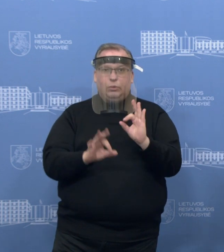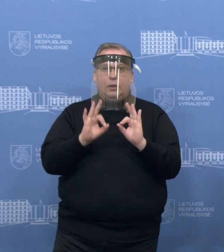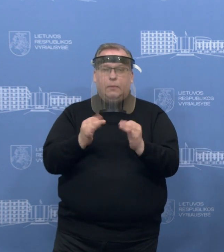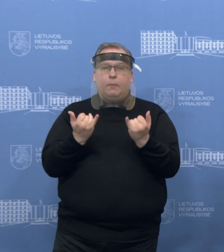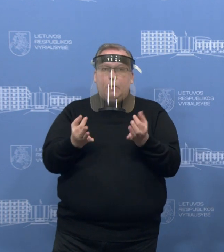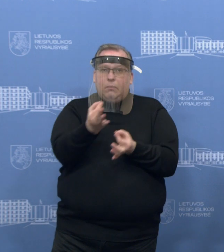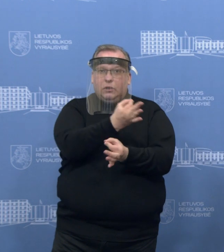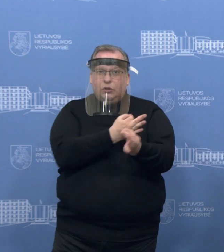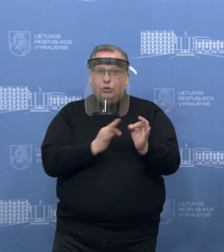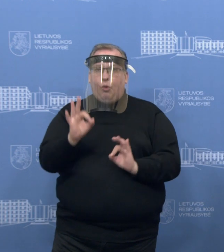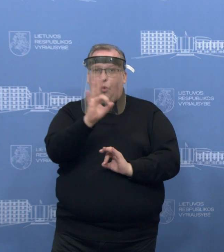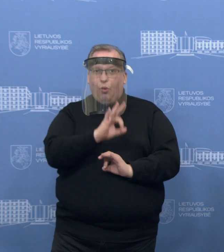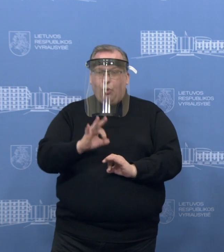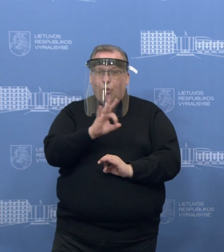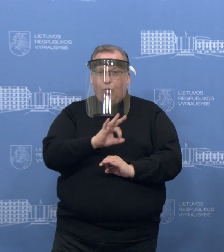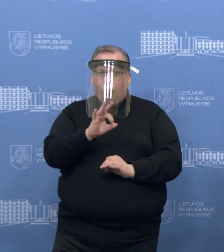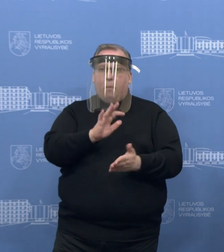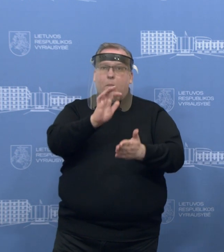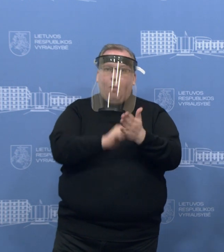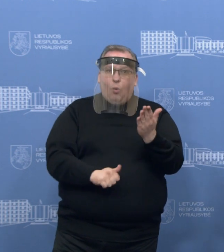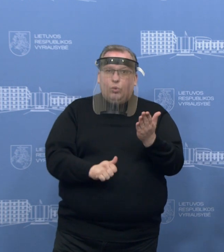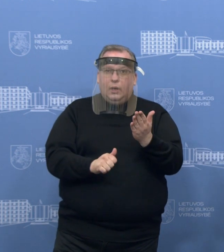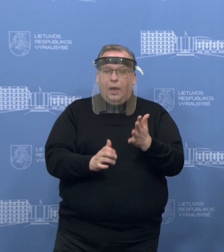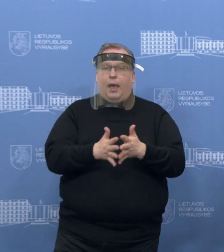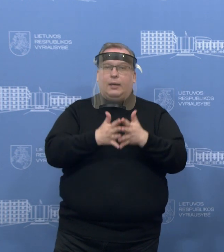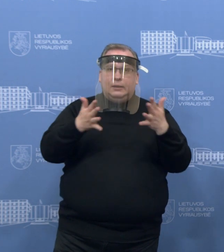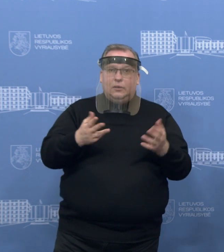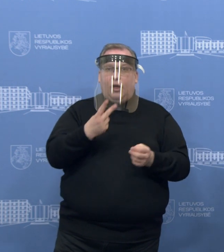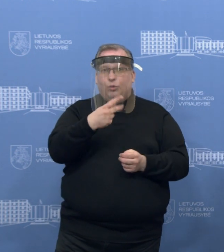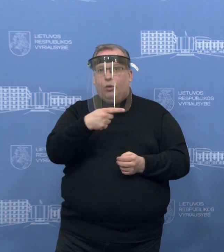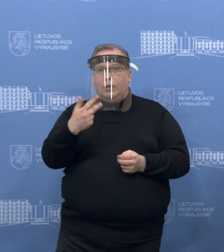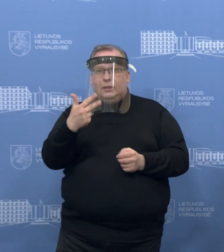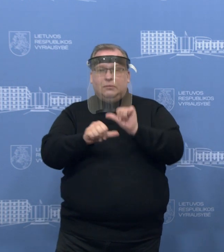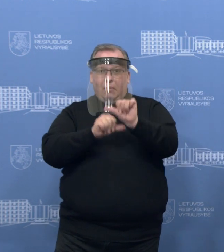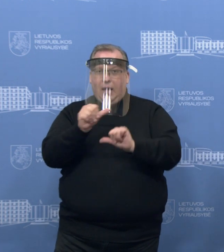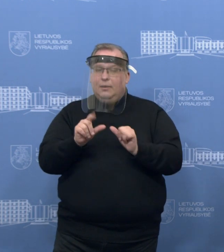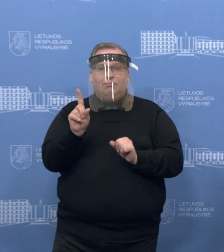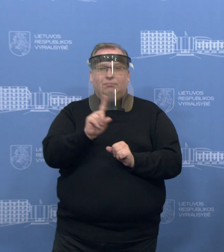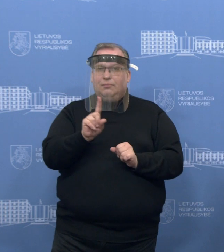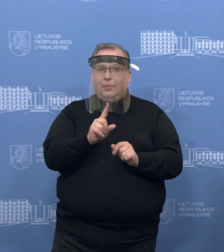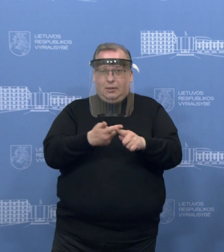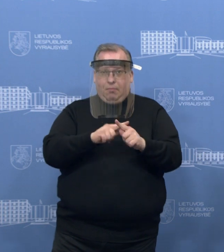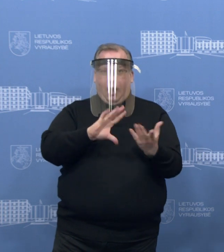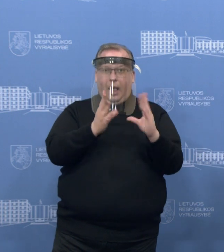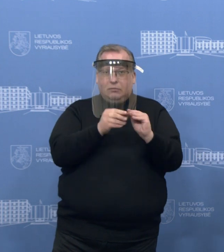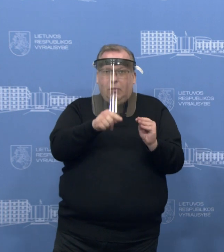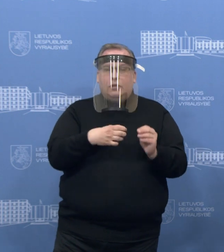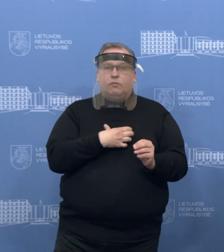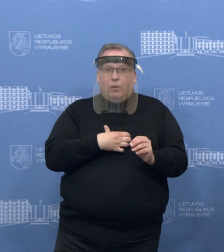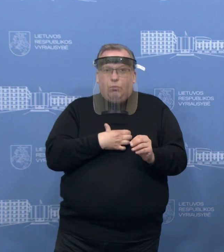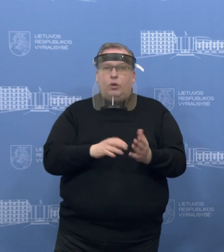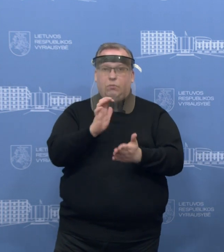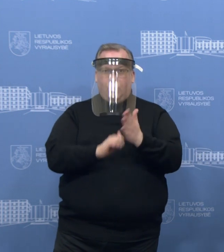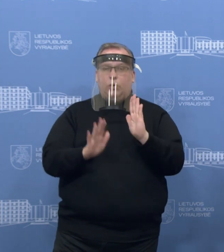Dabar diskusija yra dėl sankcijos dydžio ar du ar trys metai, na turbūt nesminis dalykas, kad būtų